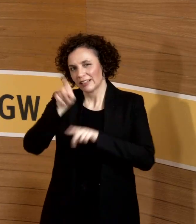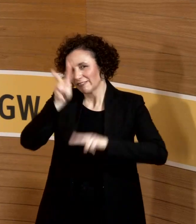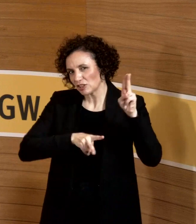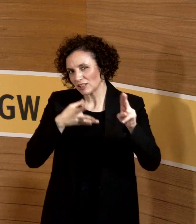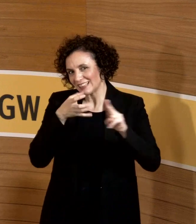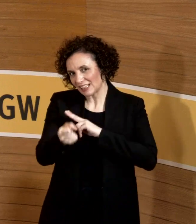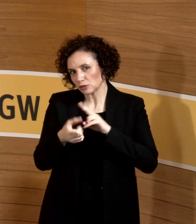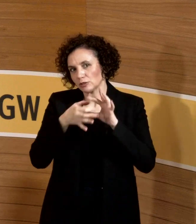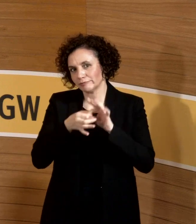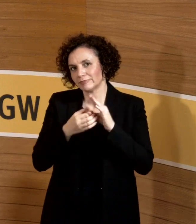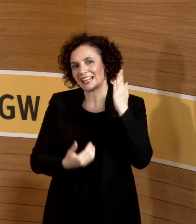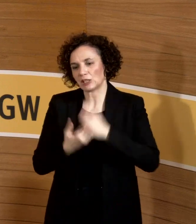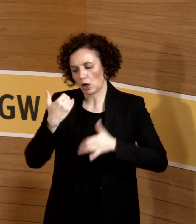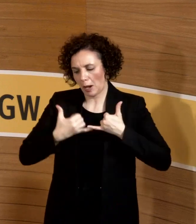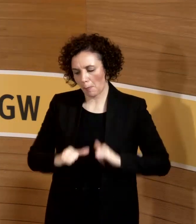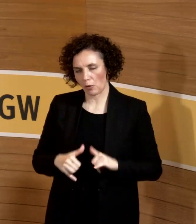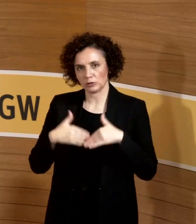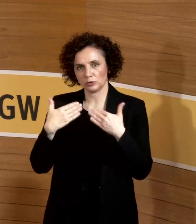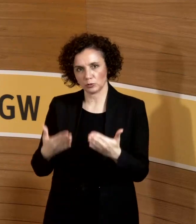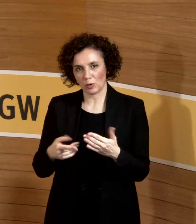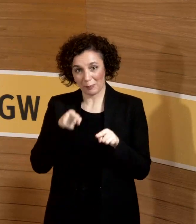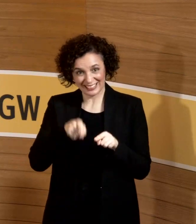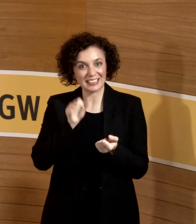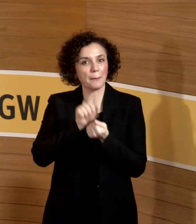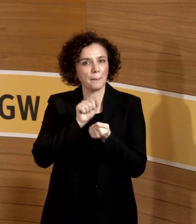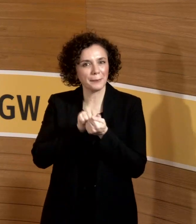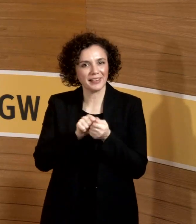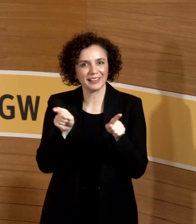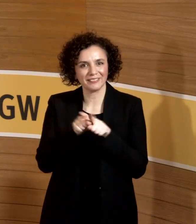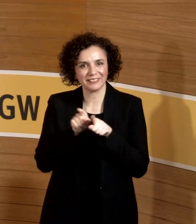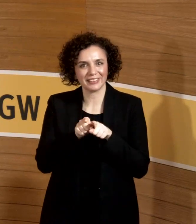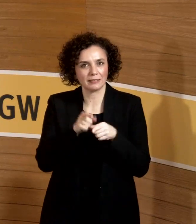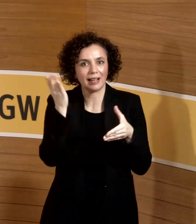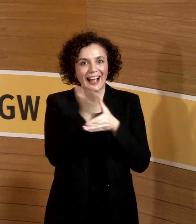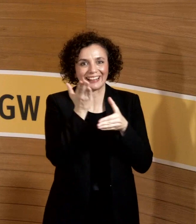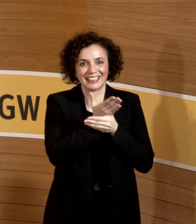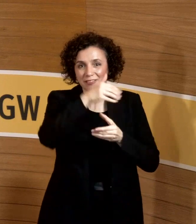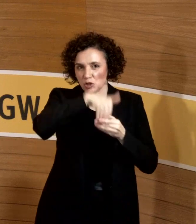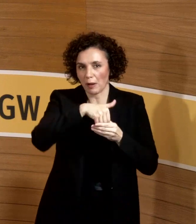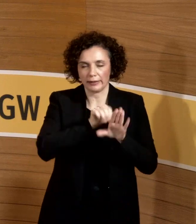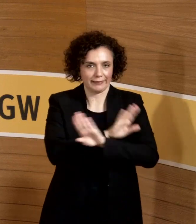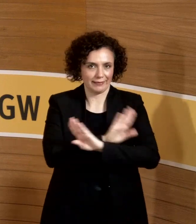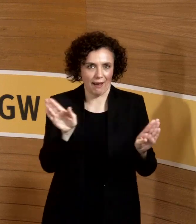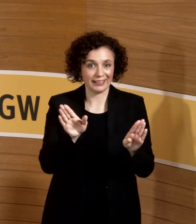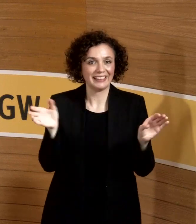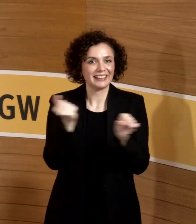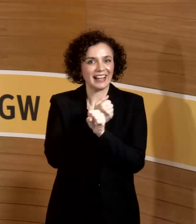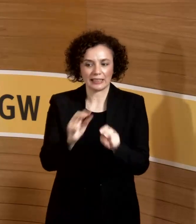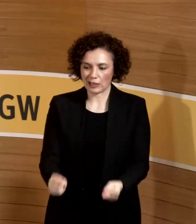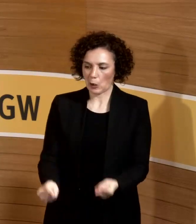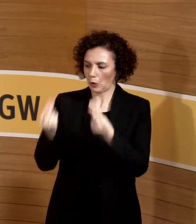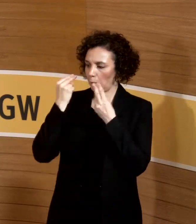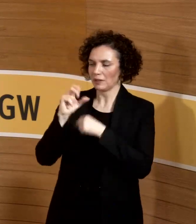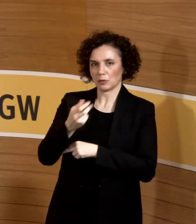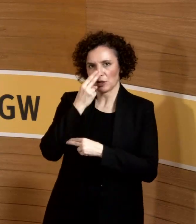Aber diese werden nicht aufgehoben. Es ist also nicht möglich sozusagen zu gucken, hat das Kind möglicherweise die